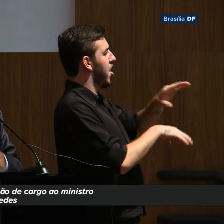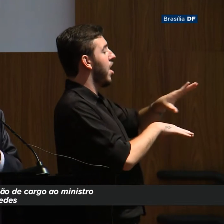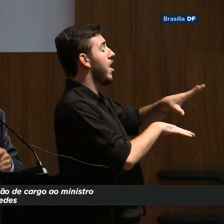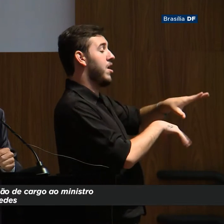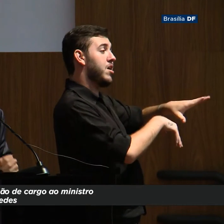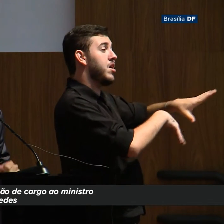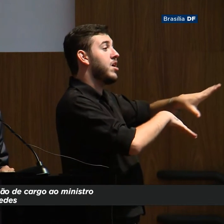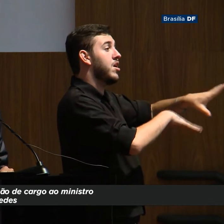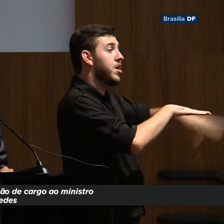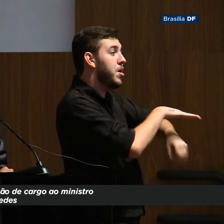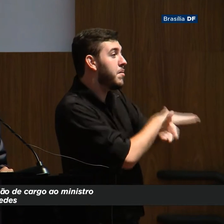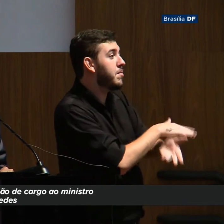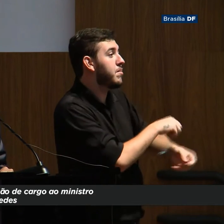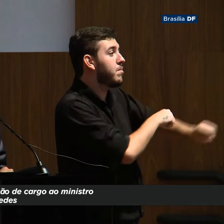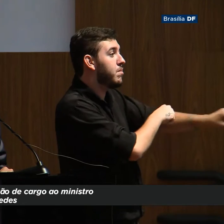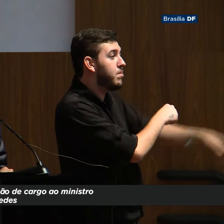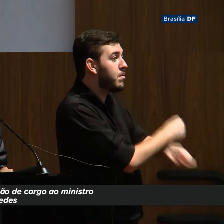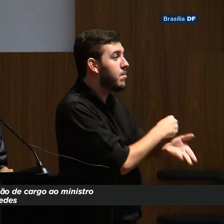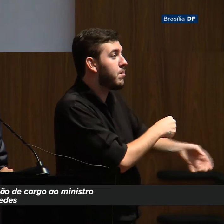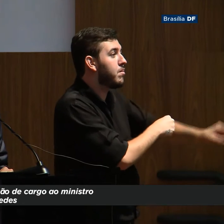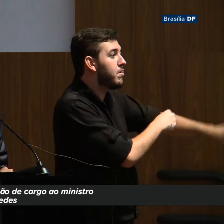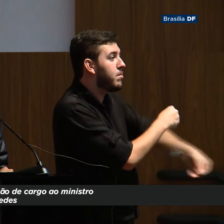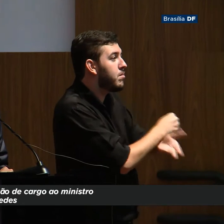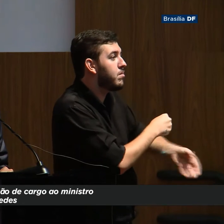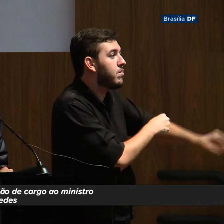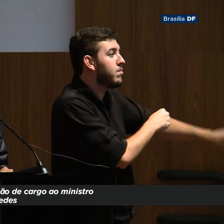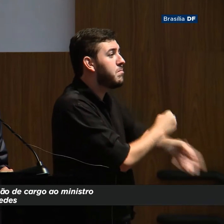e se endivida em bola de neve para financiar isso?